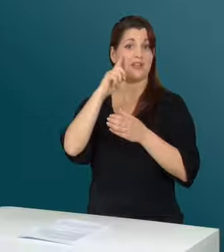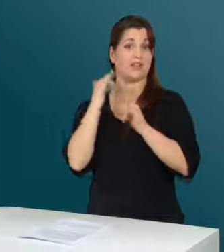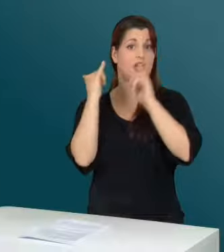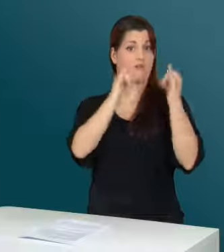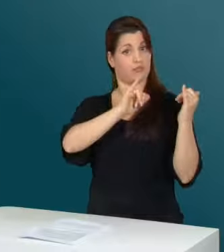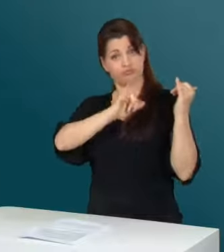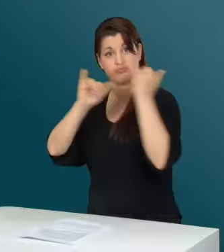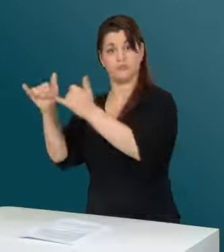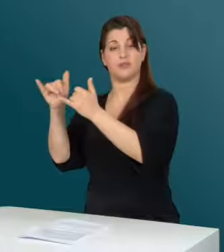zwei Wochen durch Thailand.